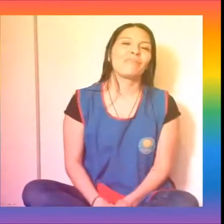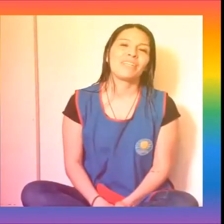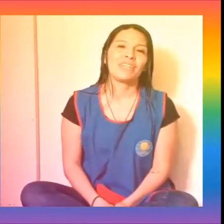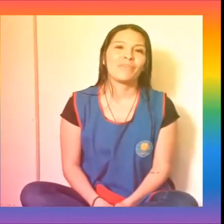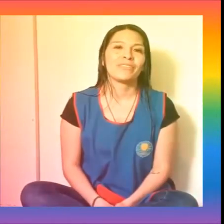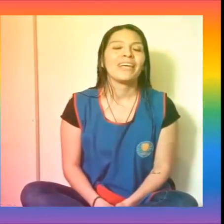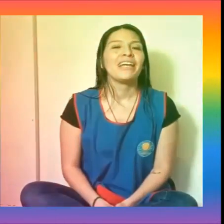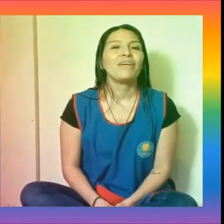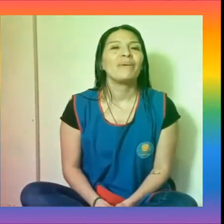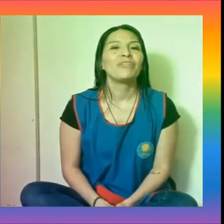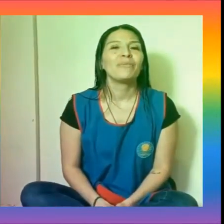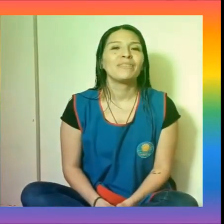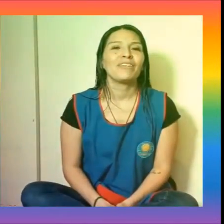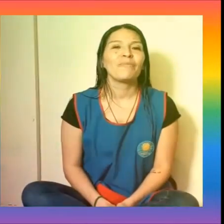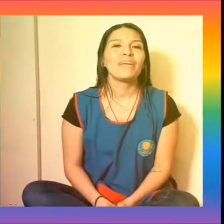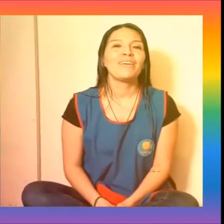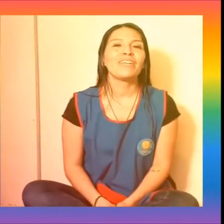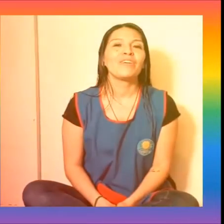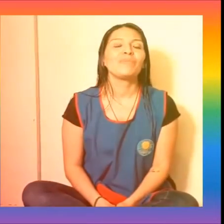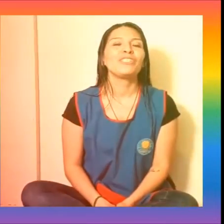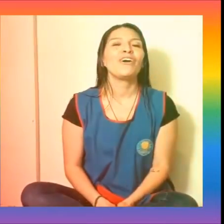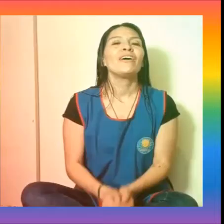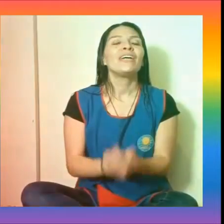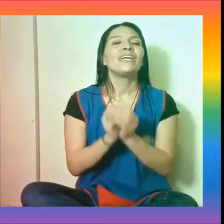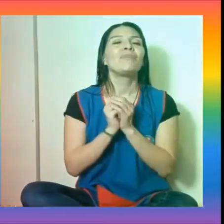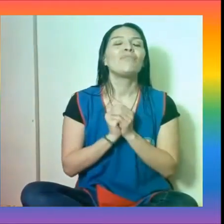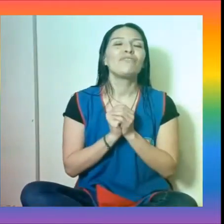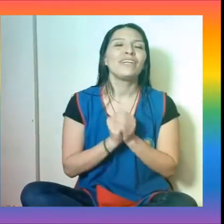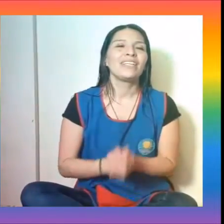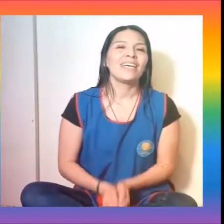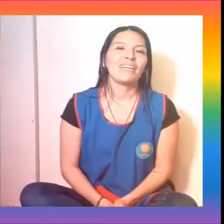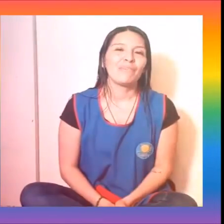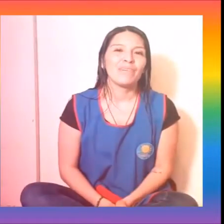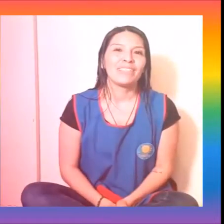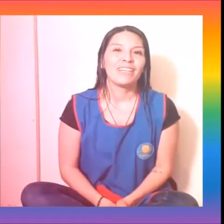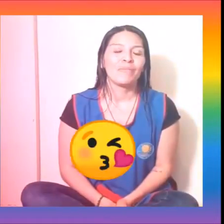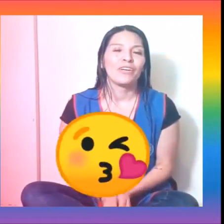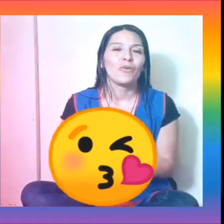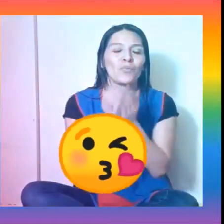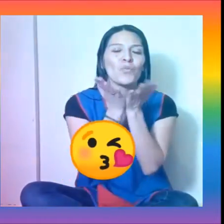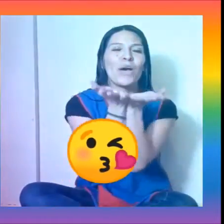imaginemos. Les mando un beso enorme y los quiero mucho. Y muy feliz día de las familias del domingo. Mua!